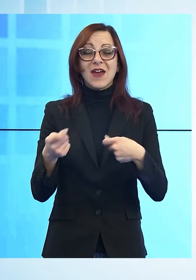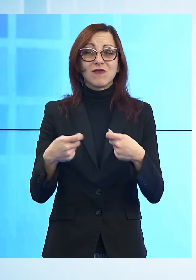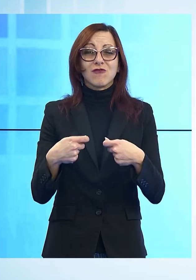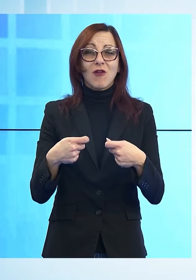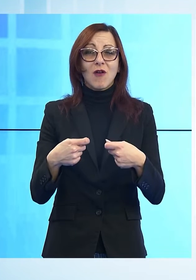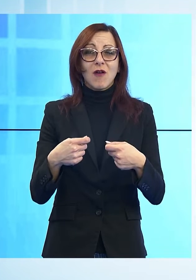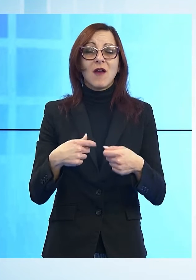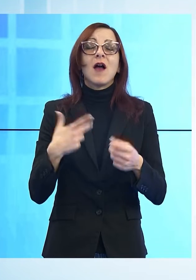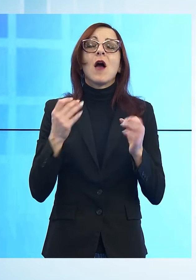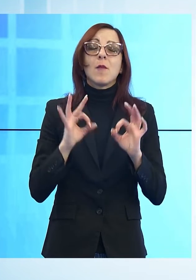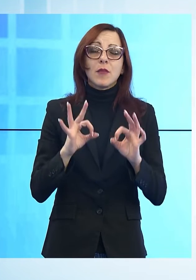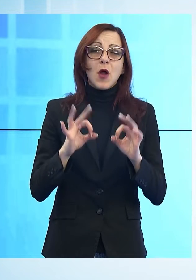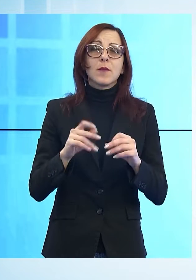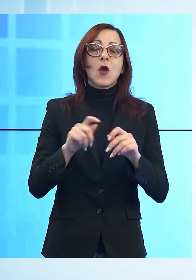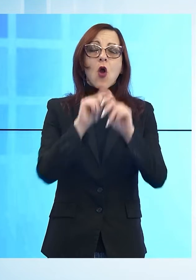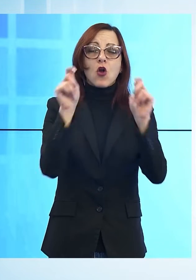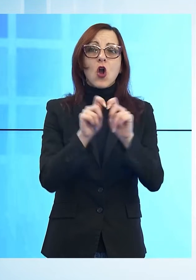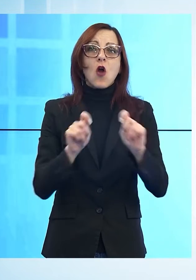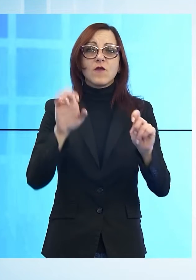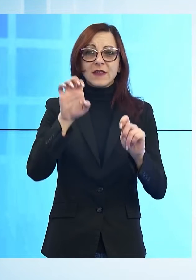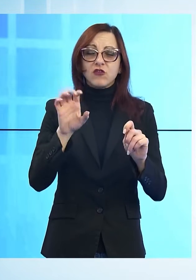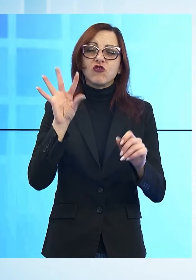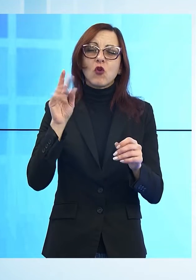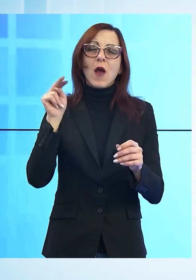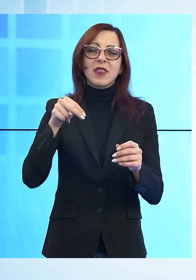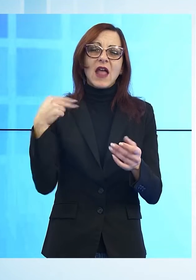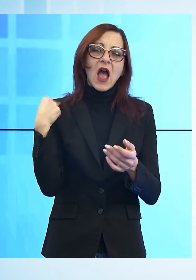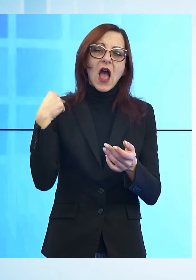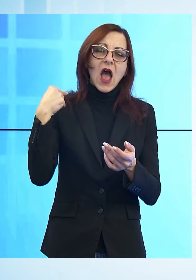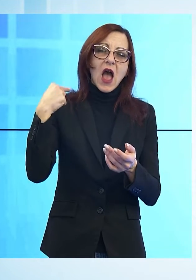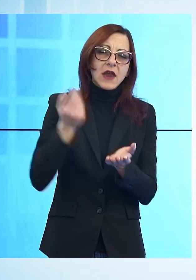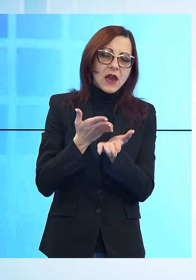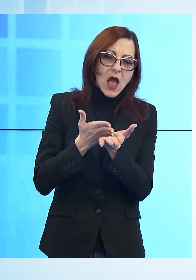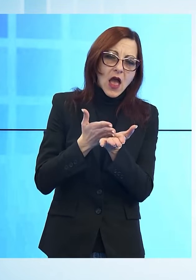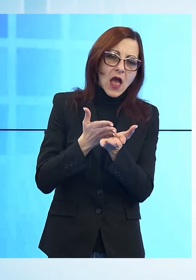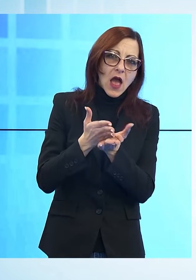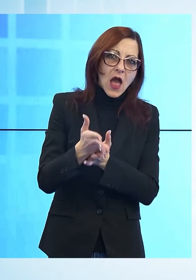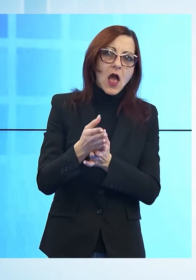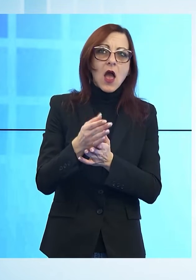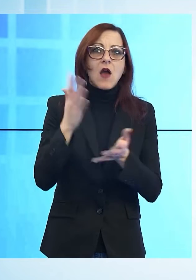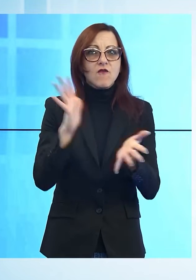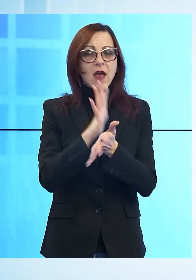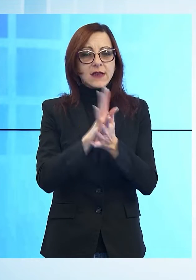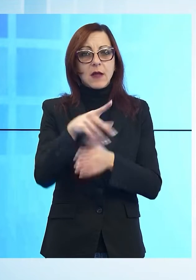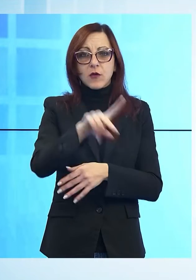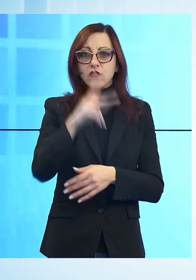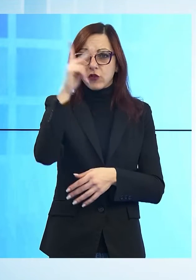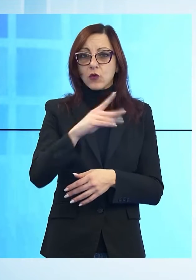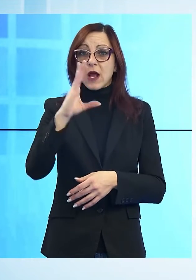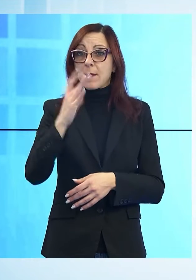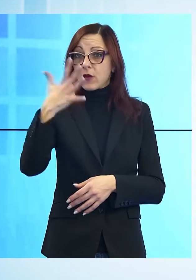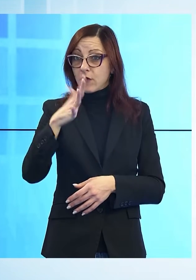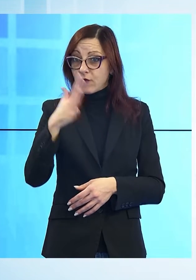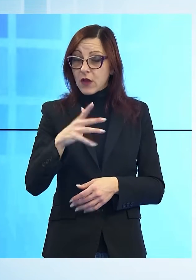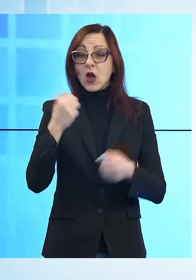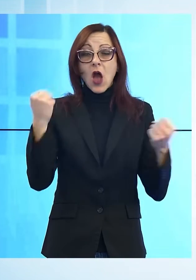di vita della Confesercenti che sono stati celebrati in provincia di Lucca a Capandri, una cerimonia per premiare